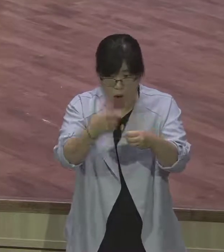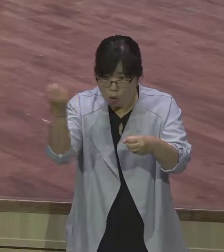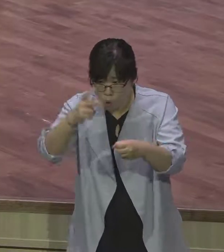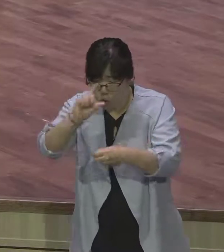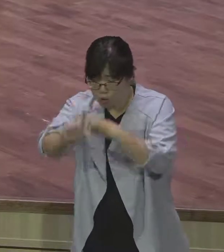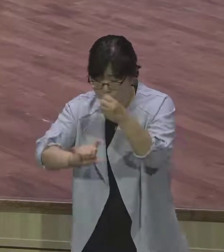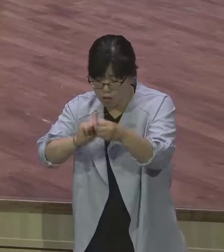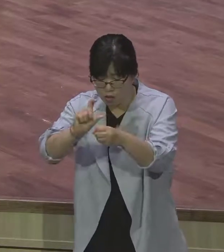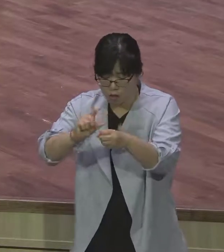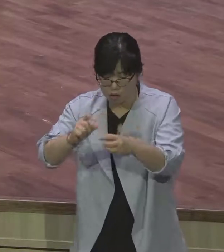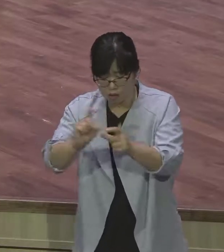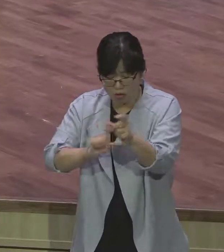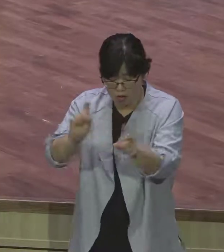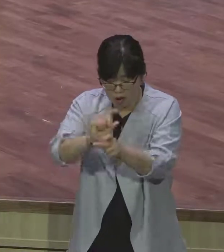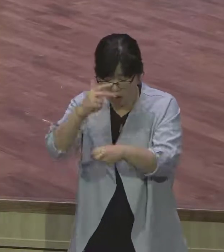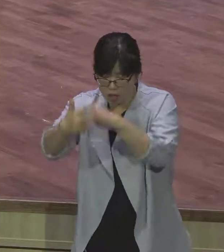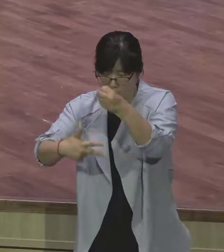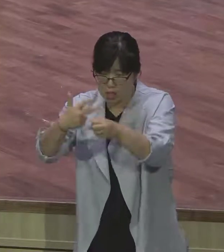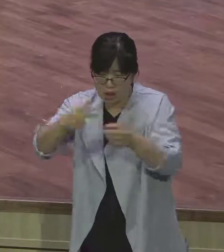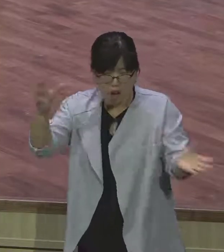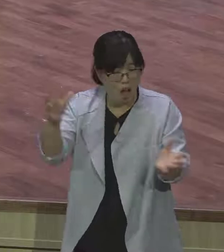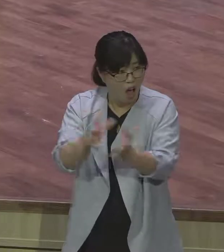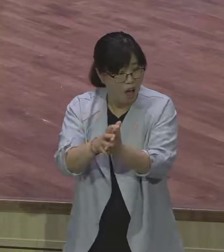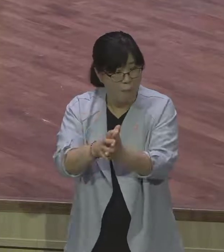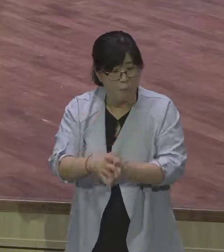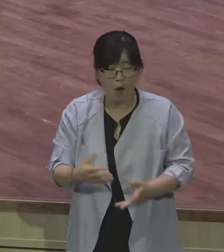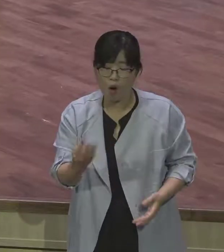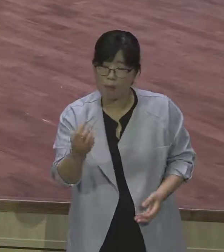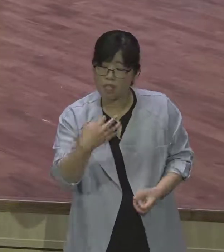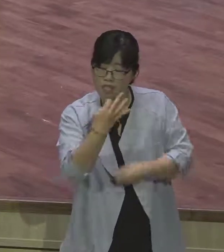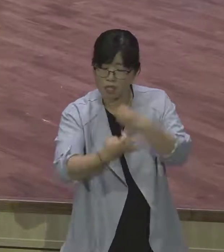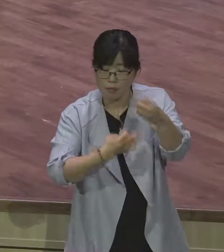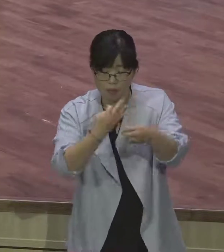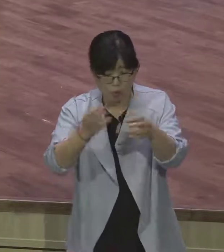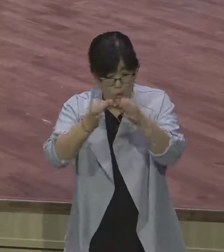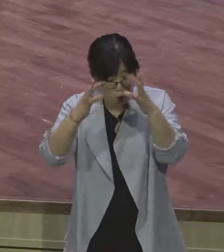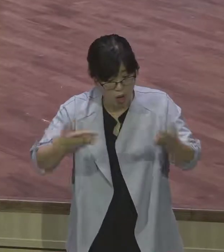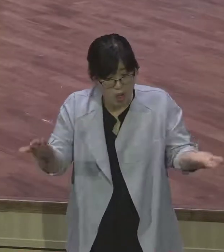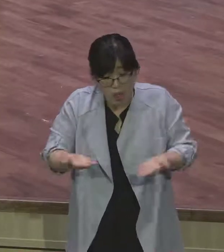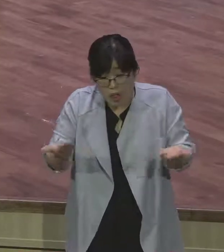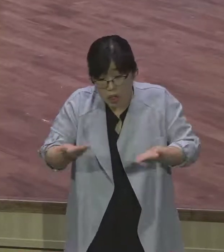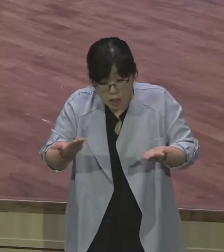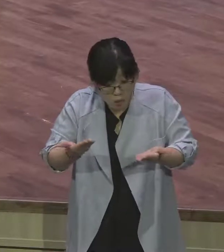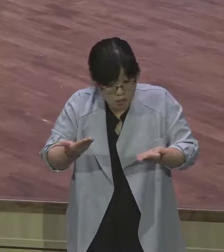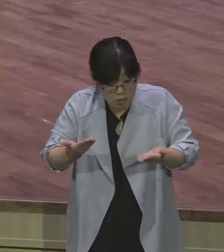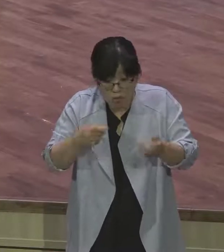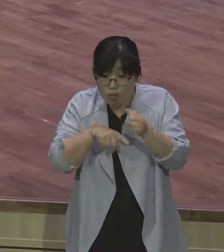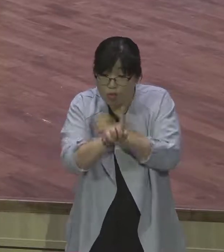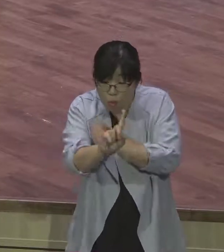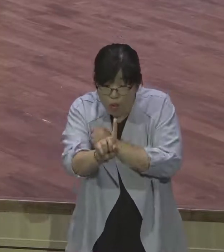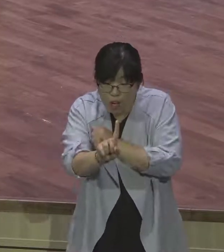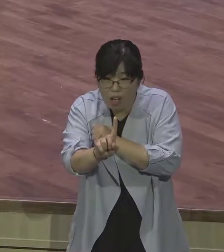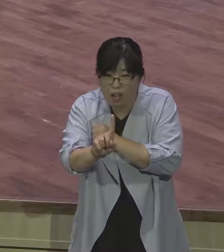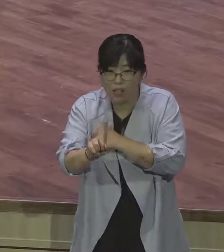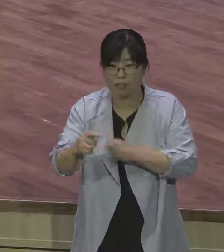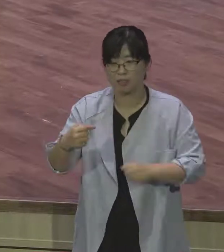하나님의 뜻을 못 깨달으니까 계속 성인들을 못 받으면 뭐가 돼요? 불신자에게 계속 당해요. 계속